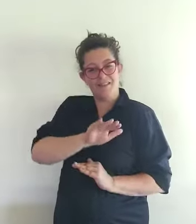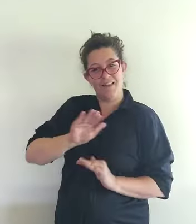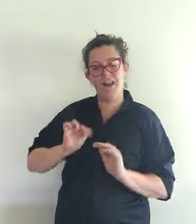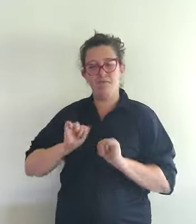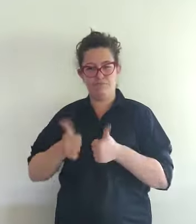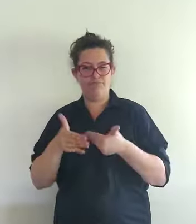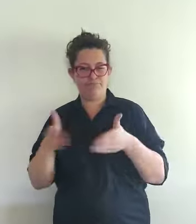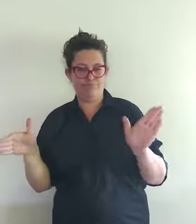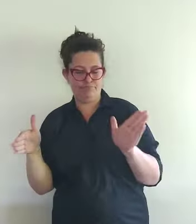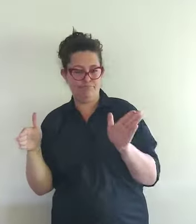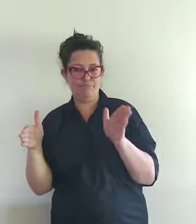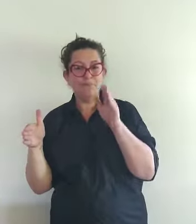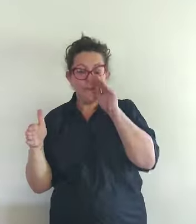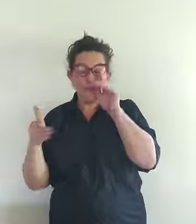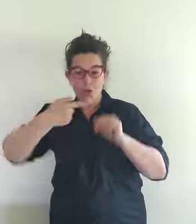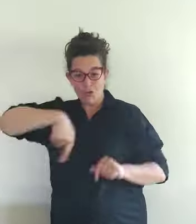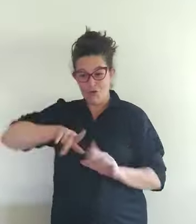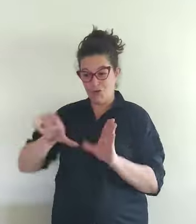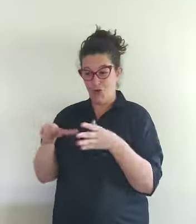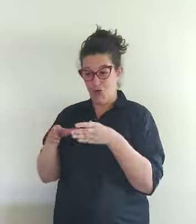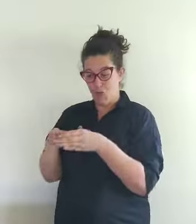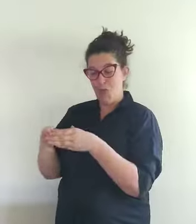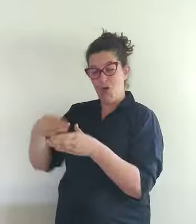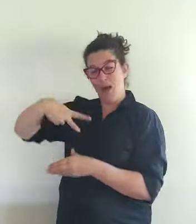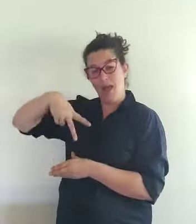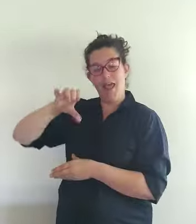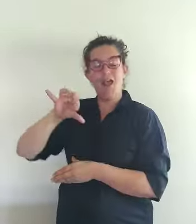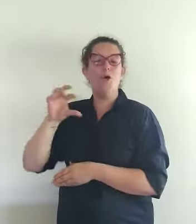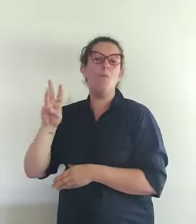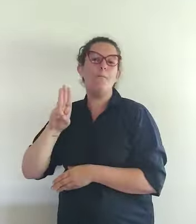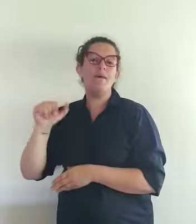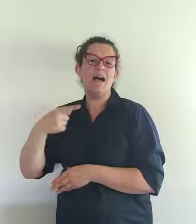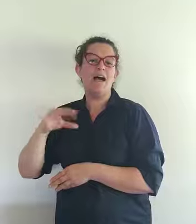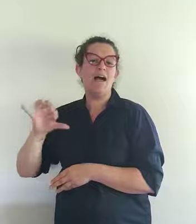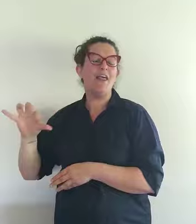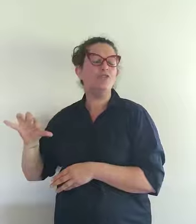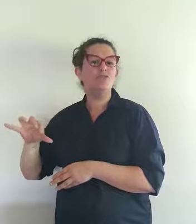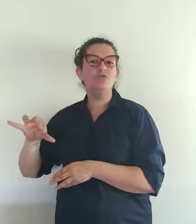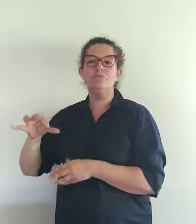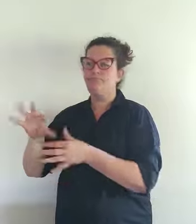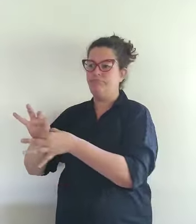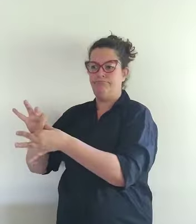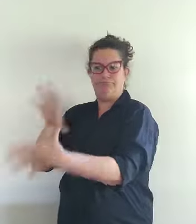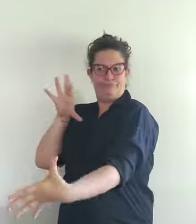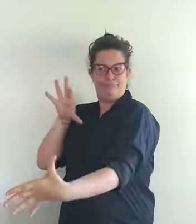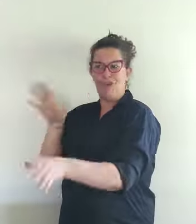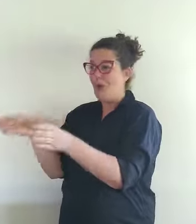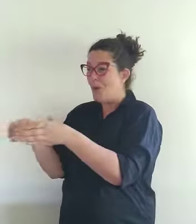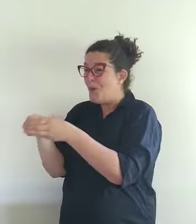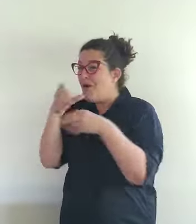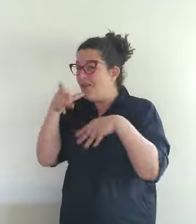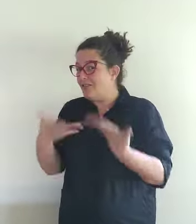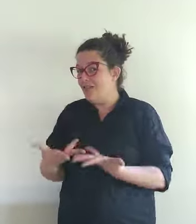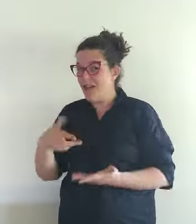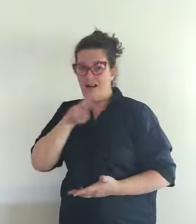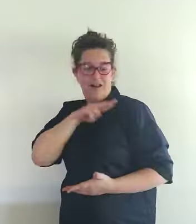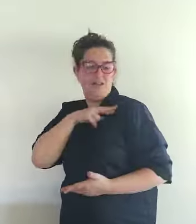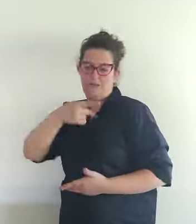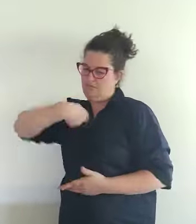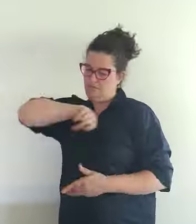de los grupos neopaganos, o de grupos religiosos actuales, y no creemos en